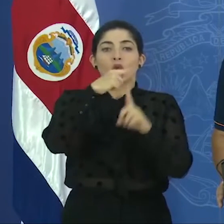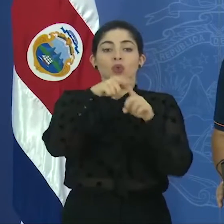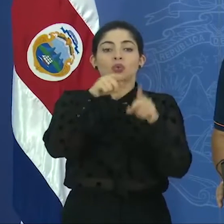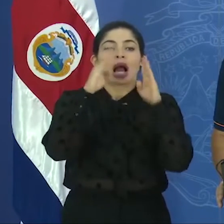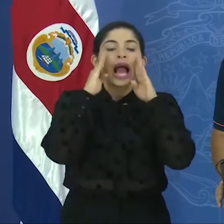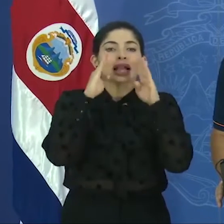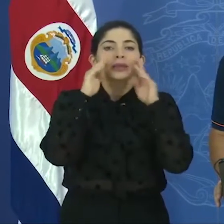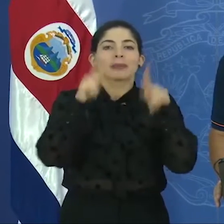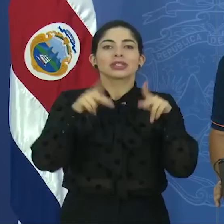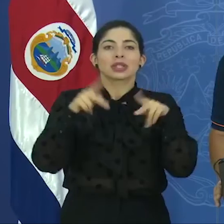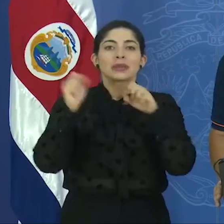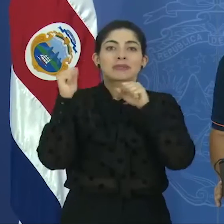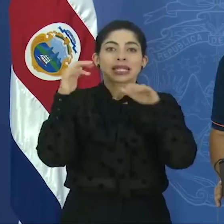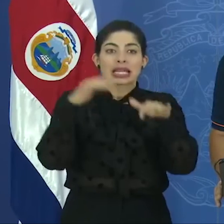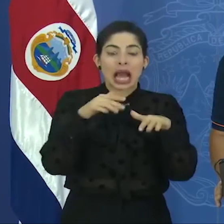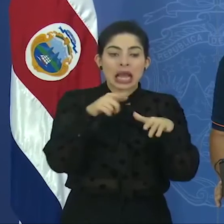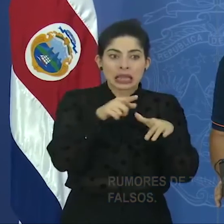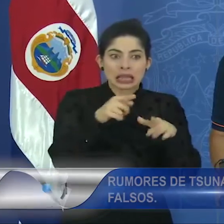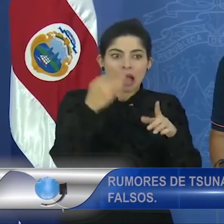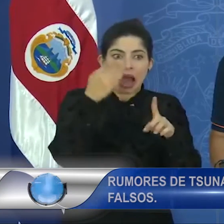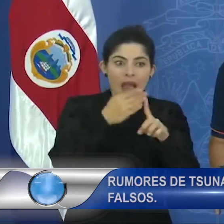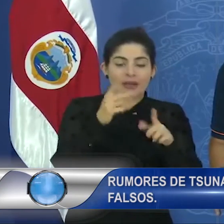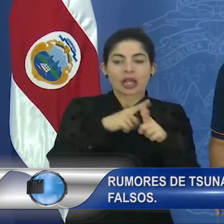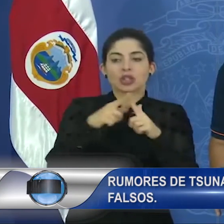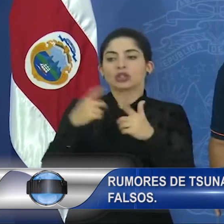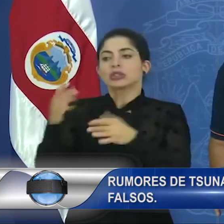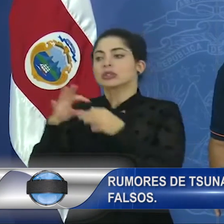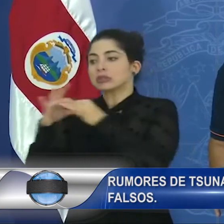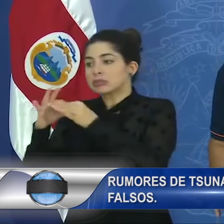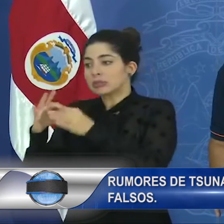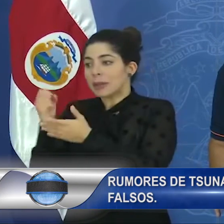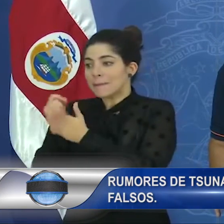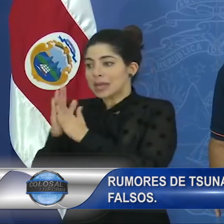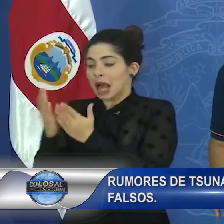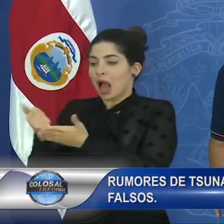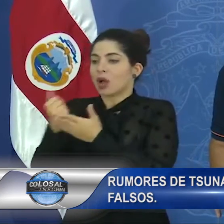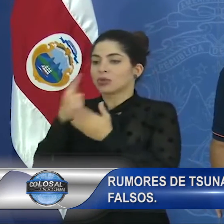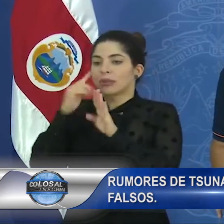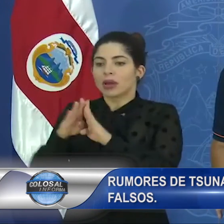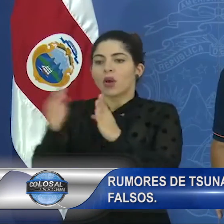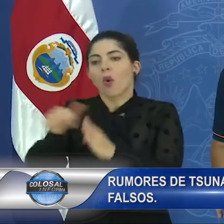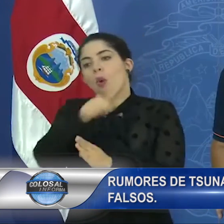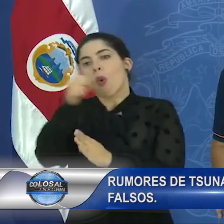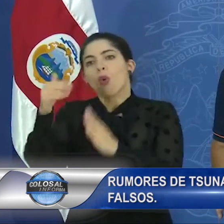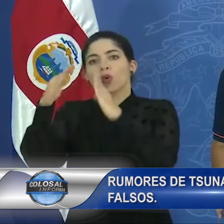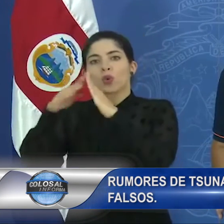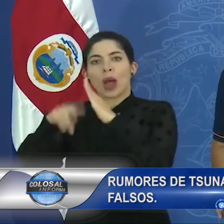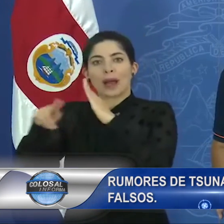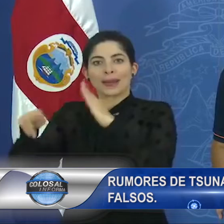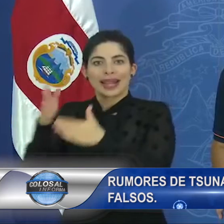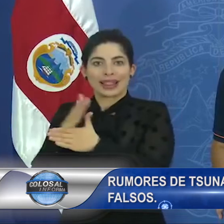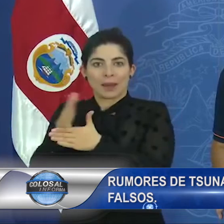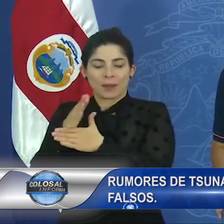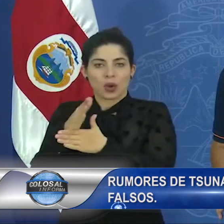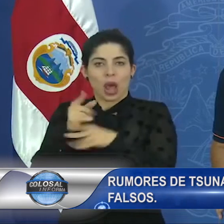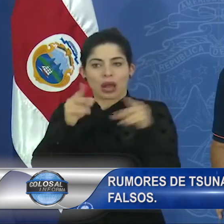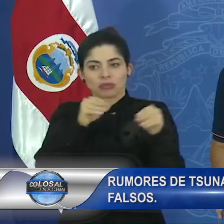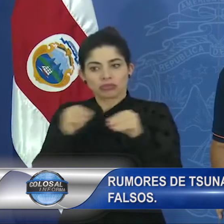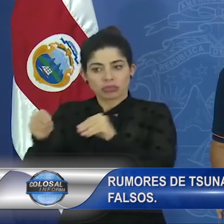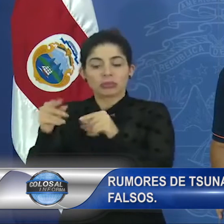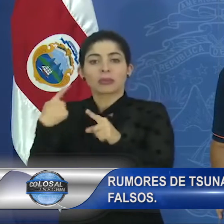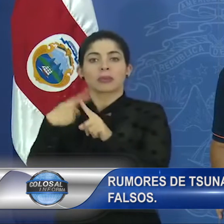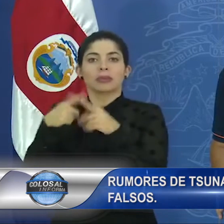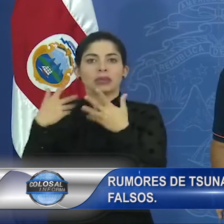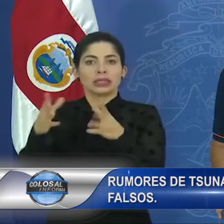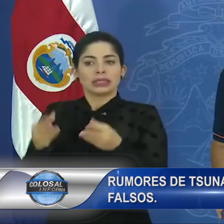en coordinación con migración hemos habilitado un albergue temporal y además de eso pues hemos suministrado